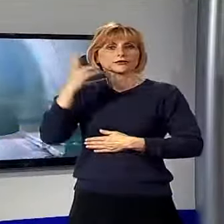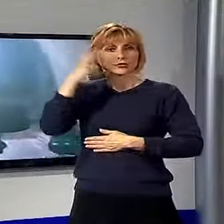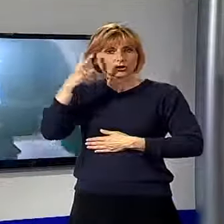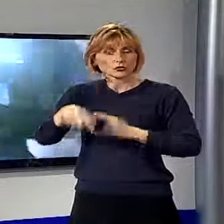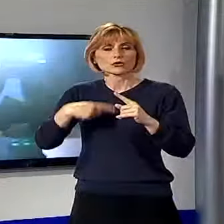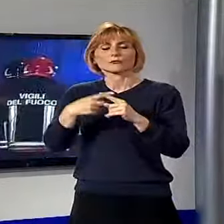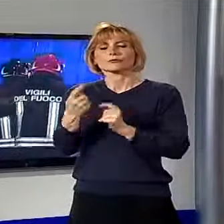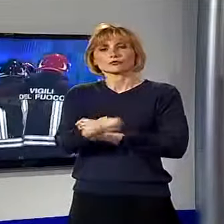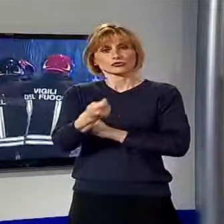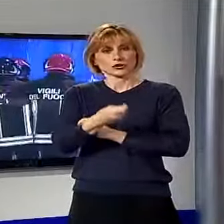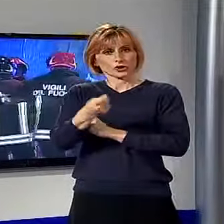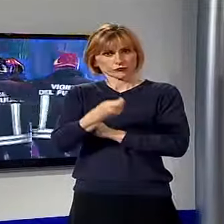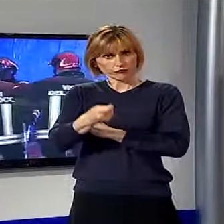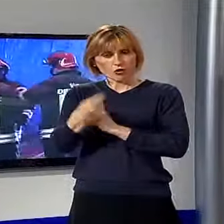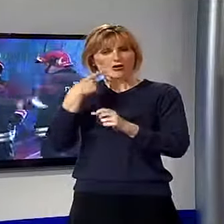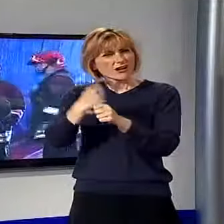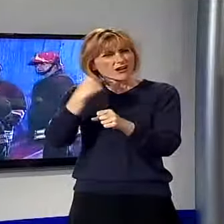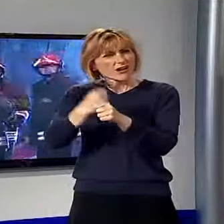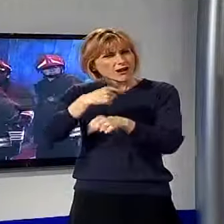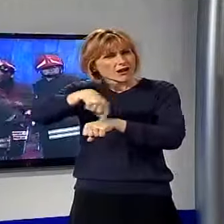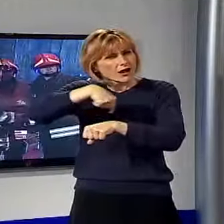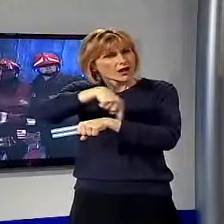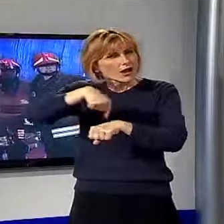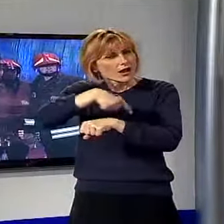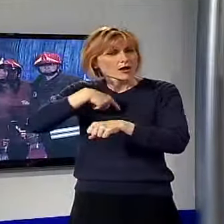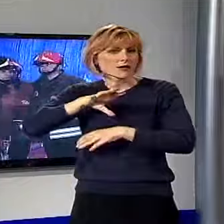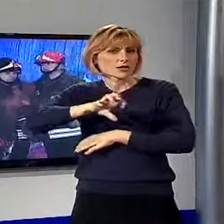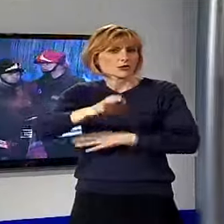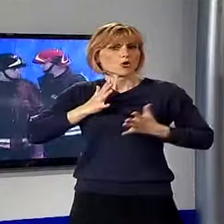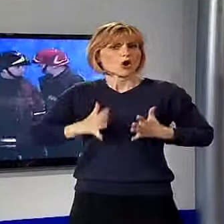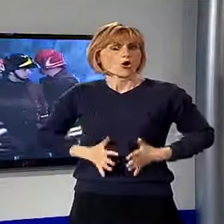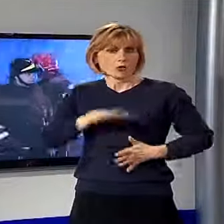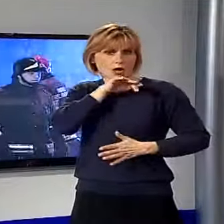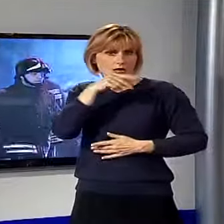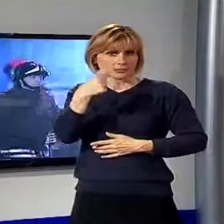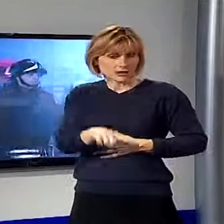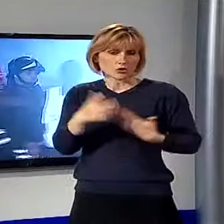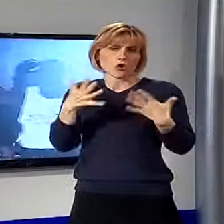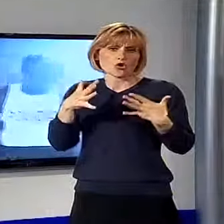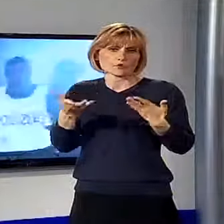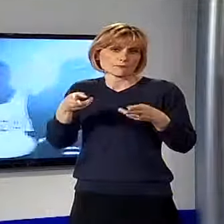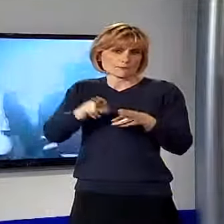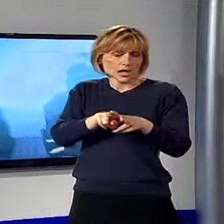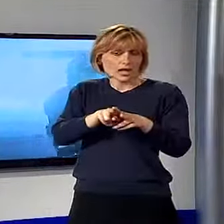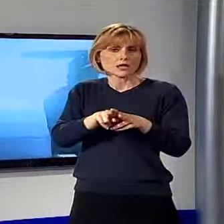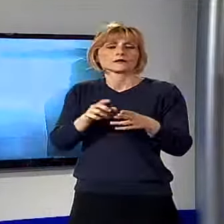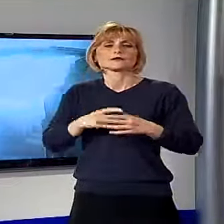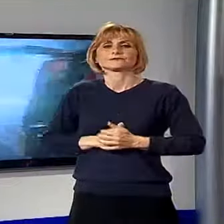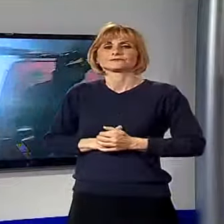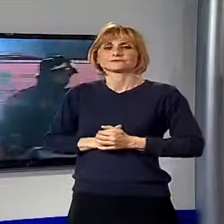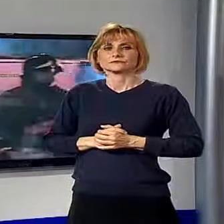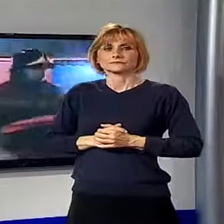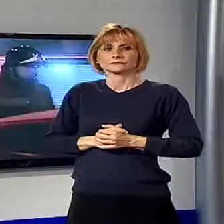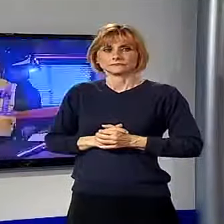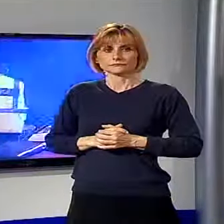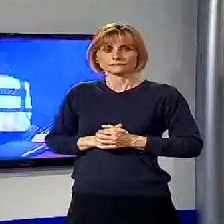vigili del fuoco che hanno lavorato per molto tempo per restrarre il corpo dell'anziano, ormai privo di vita dalle lamiere contorte della